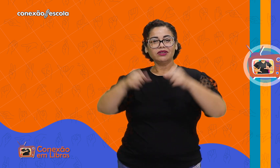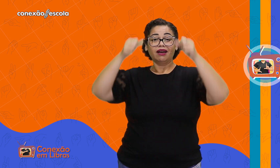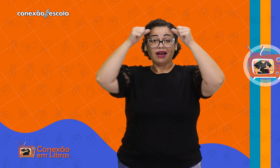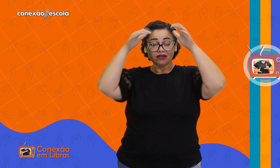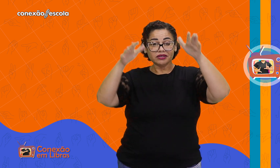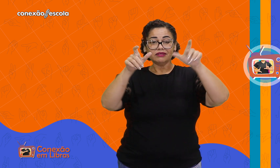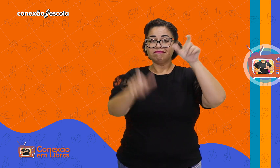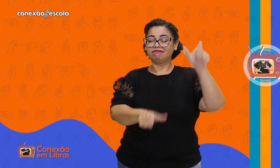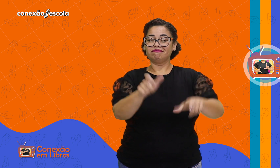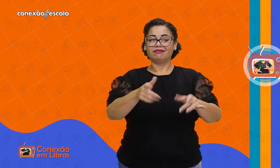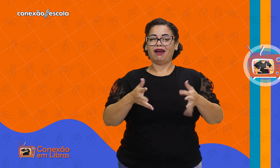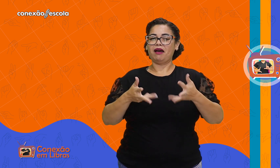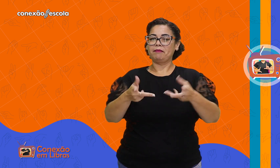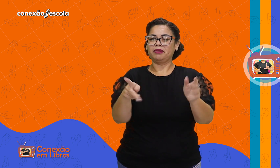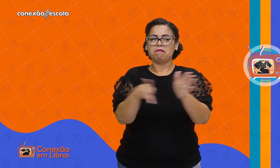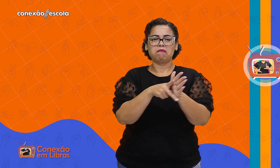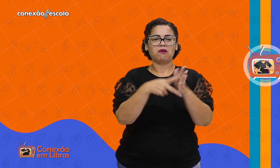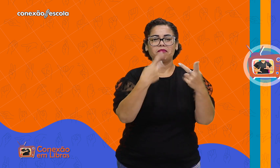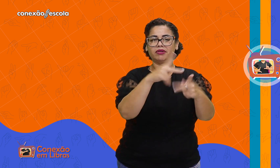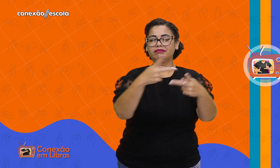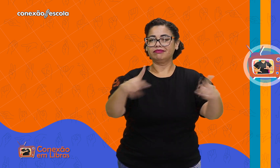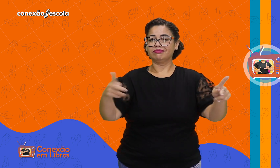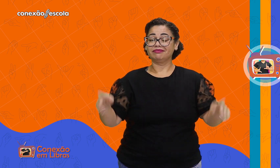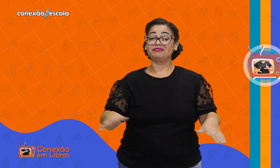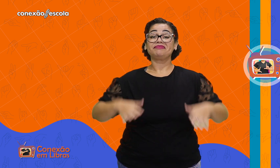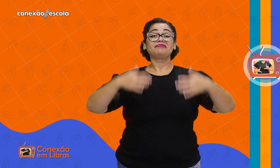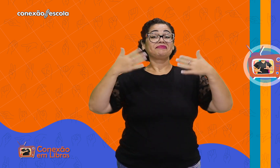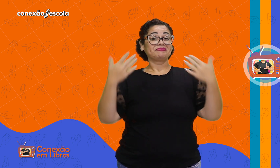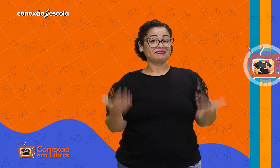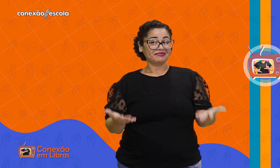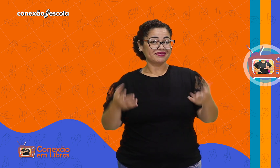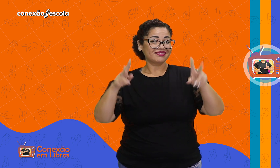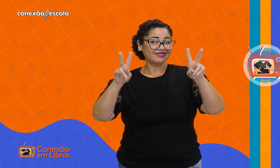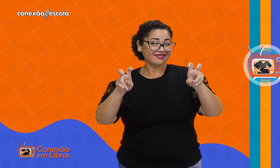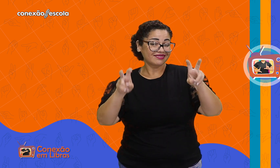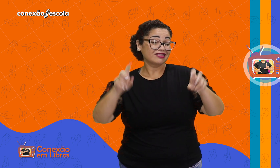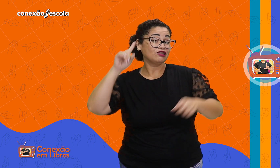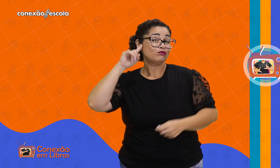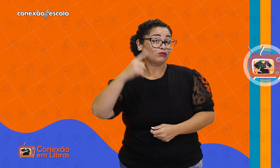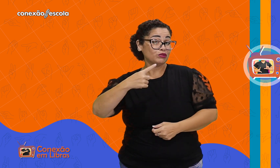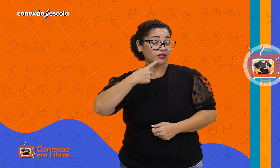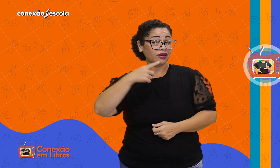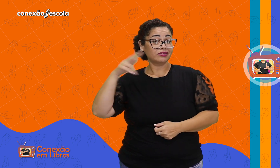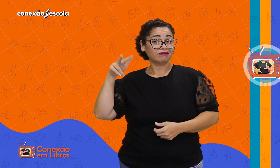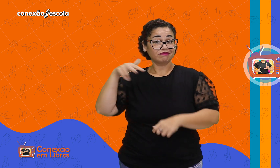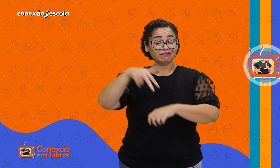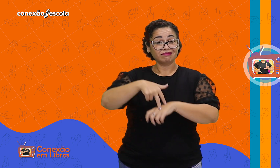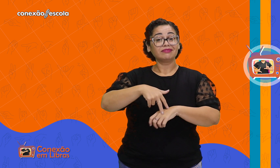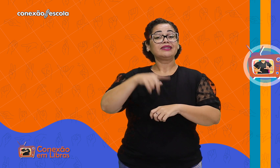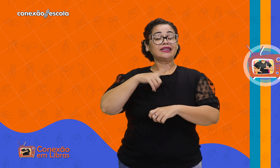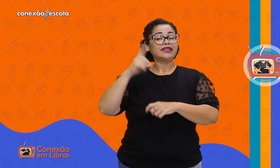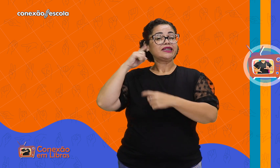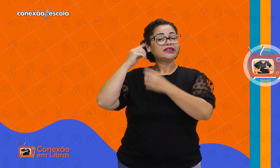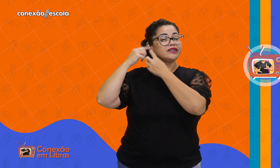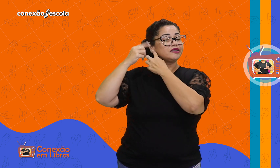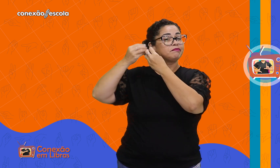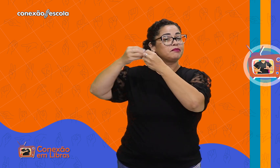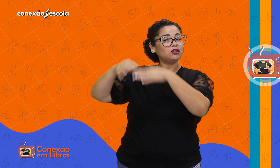pessoa autista é única com suas próprias habilidades. E falando de surdez, uma condição que afeta a